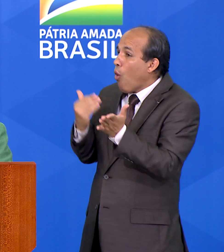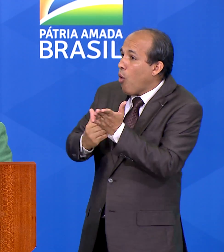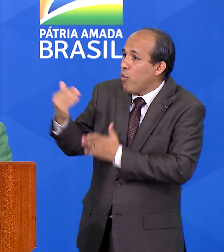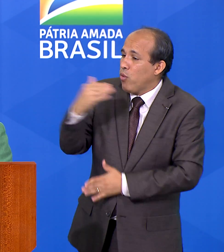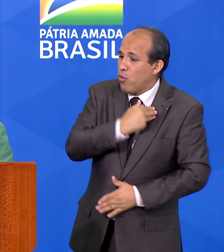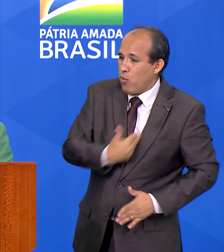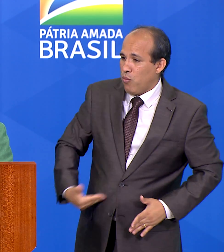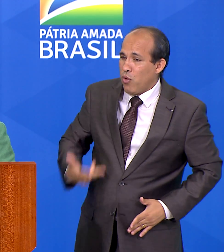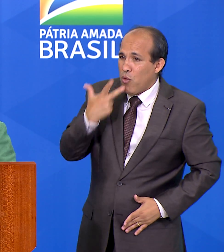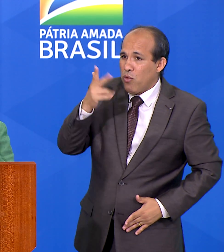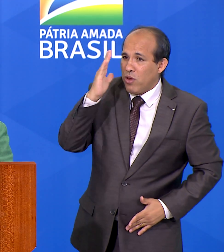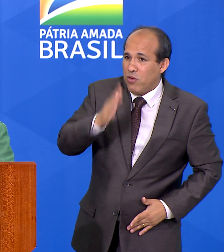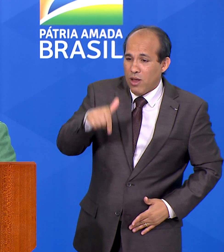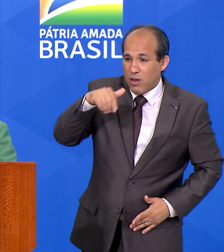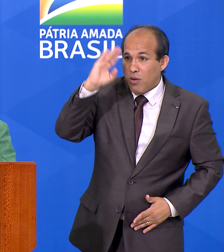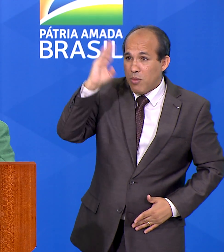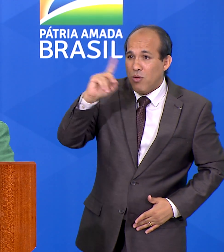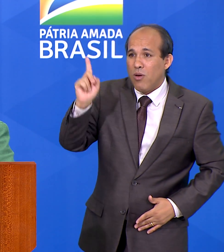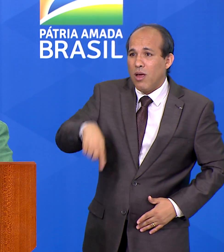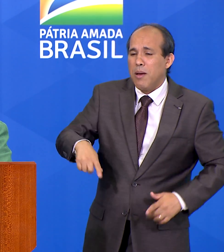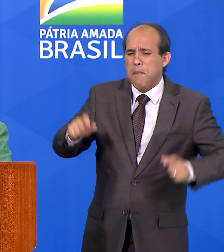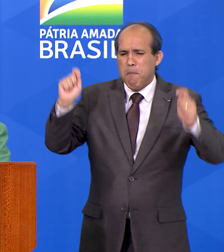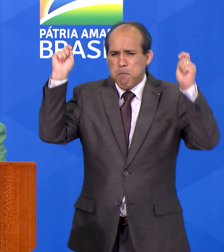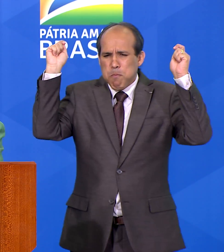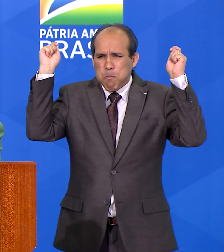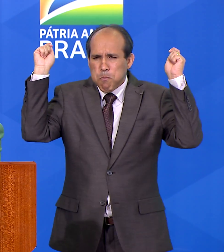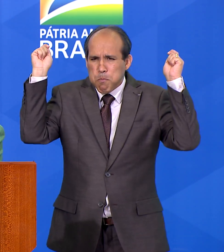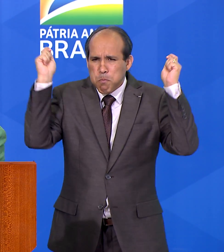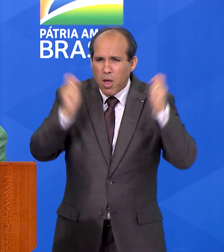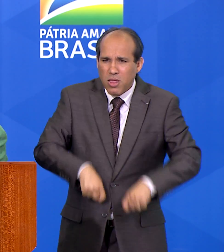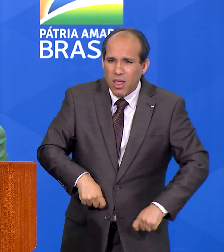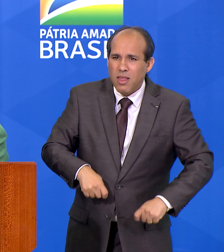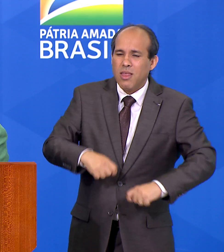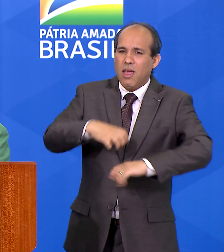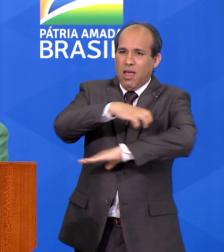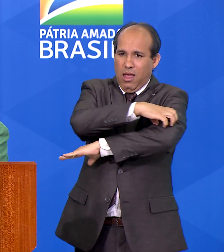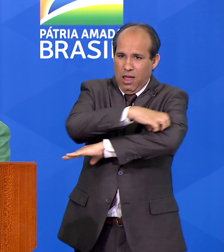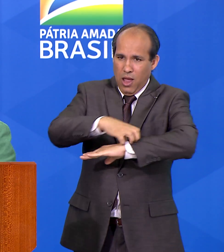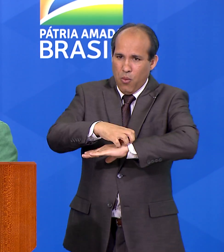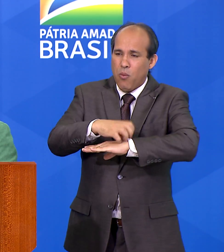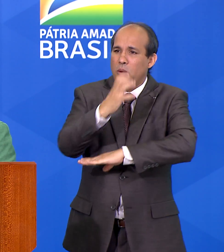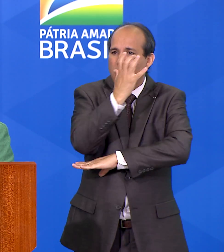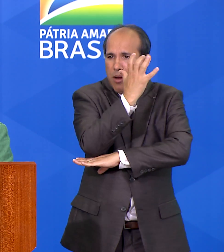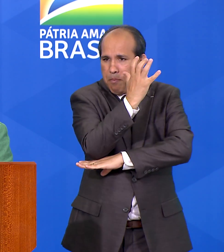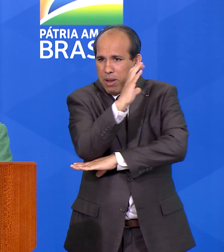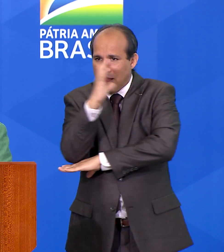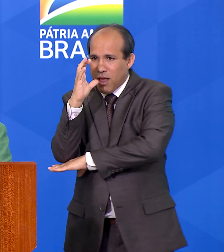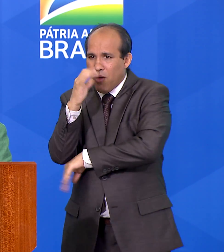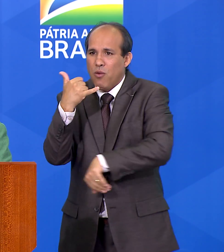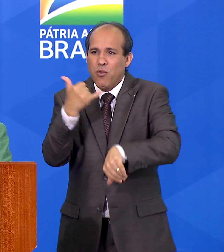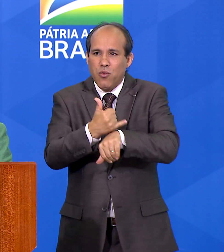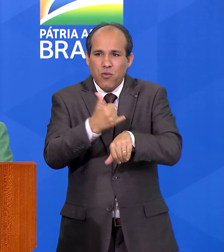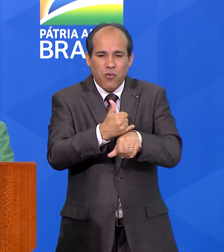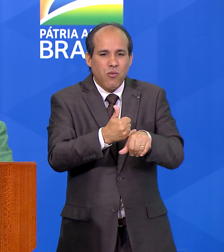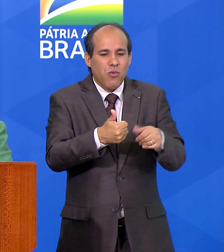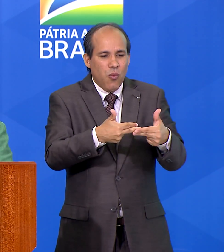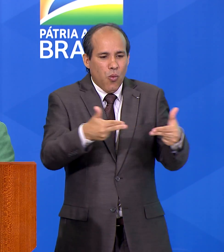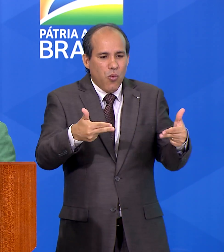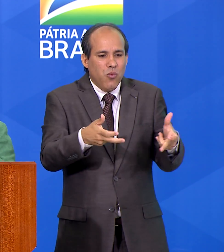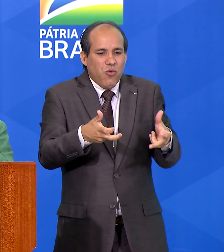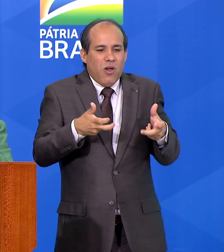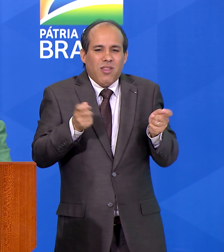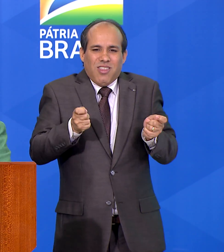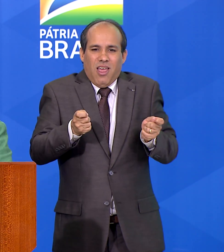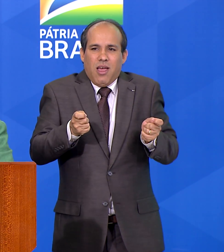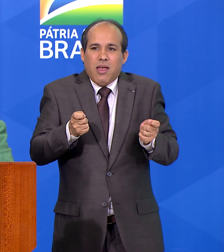governo. O Brasil é uma potência agroambiental mineral. Nós temos tudo para dar certo, mas nós